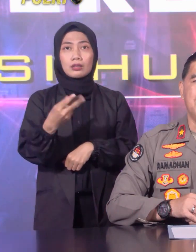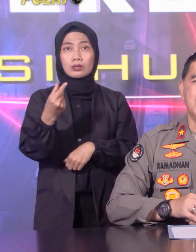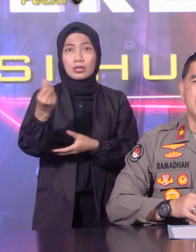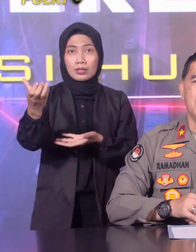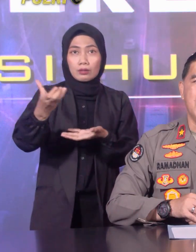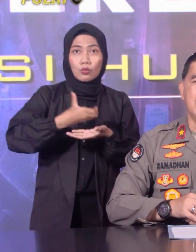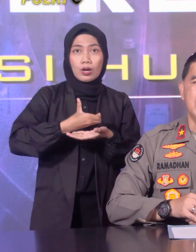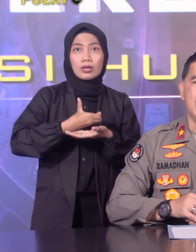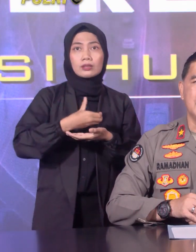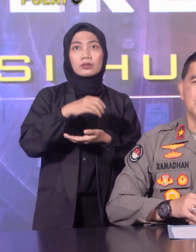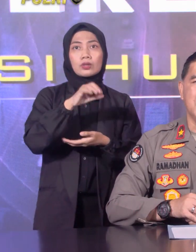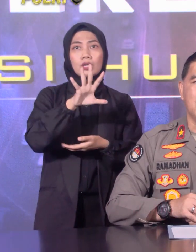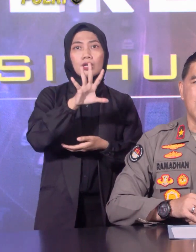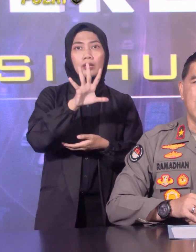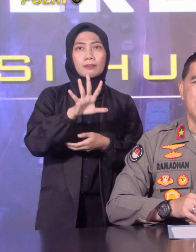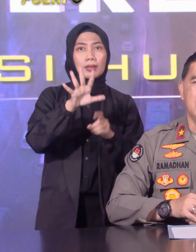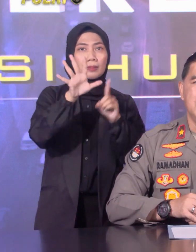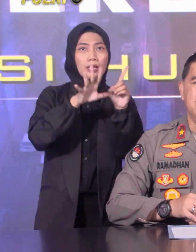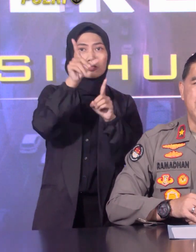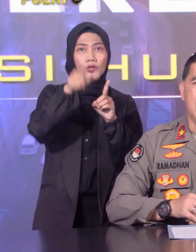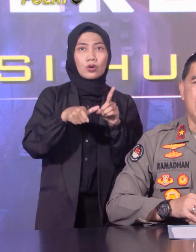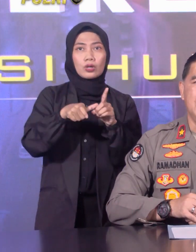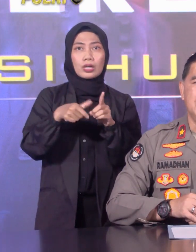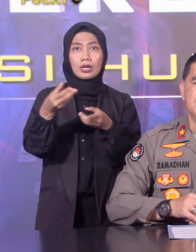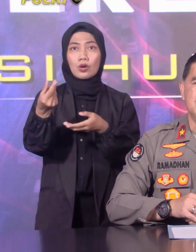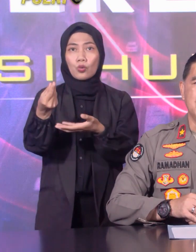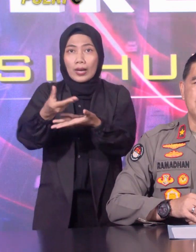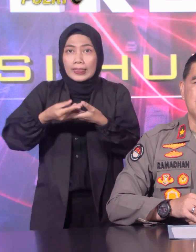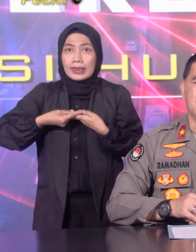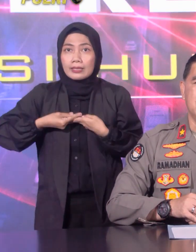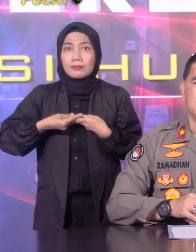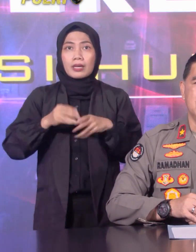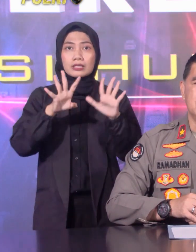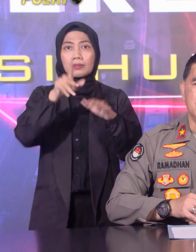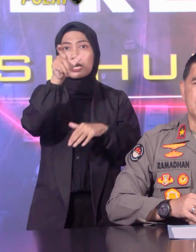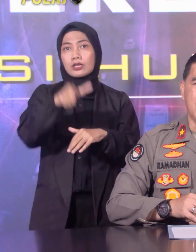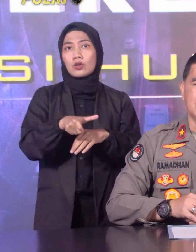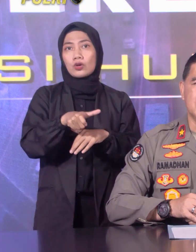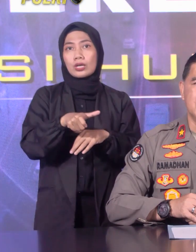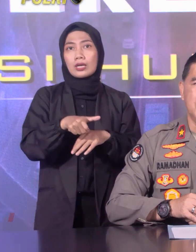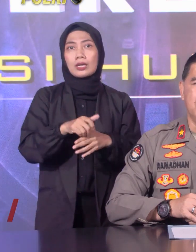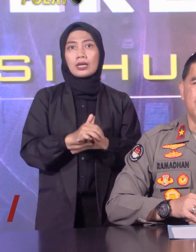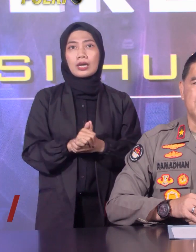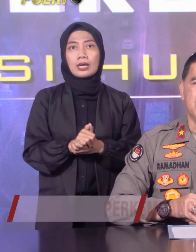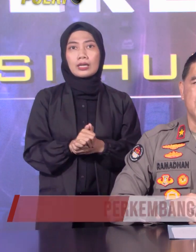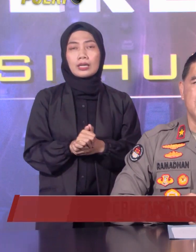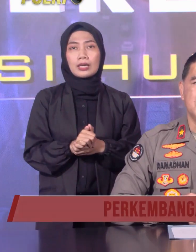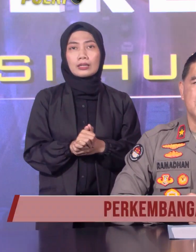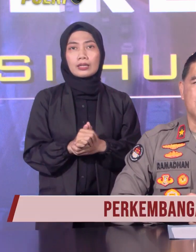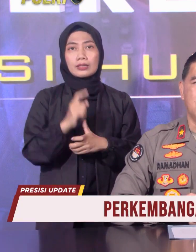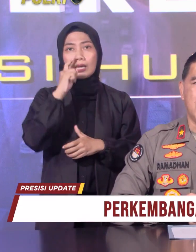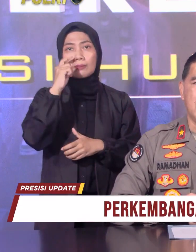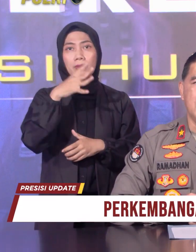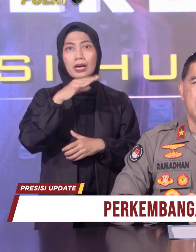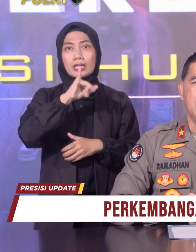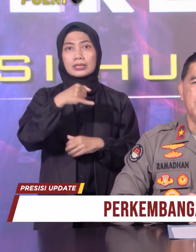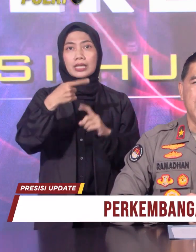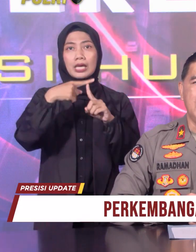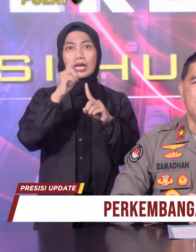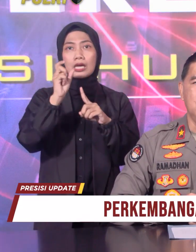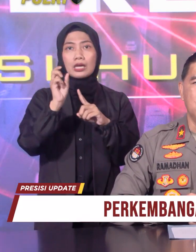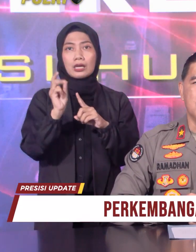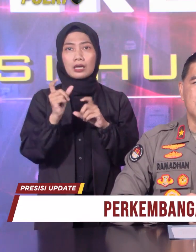pihak penerima dana 9 orang, pihak JTJ Trust Investment 1 orang,